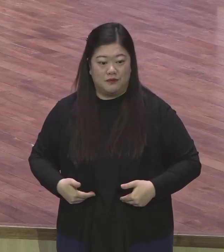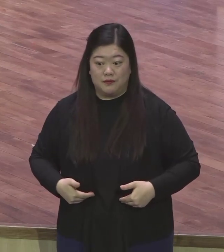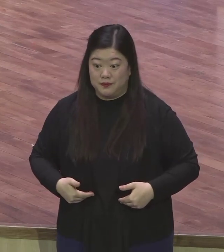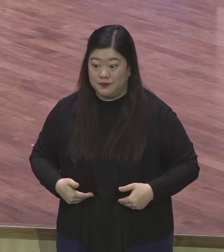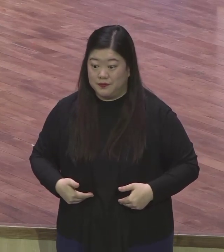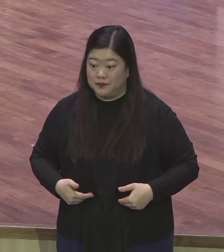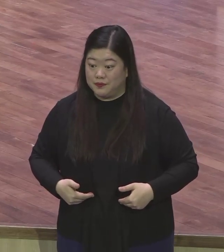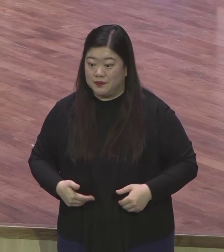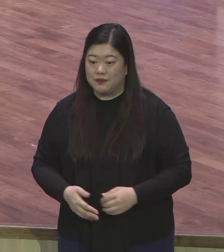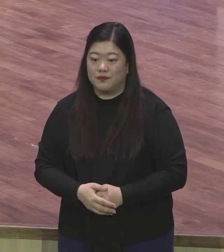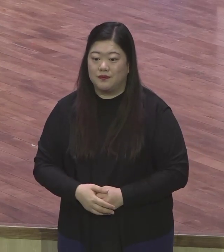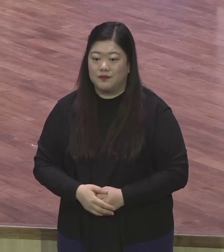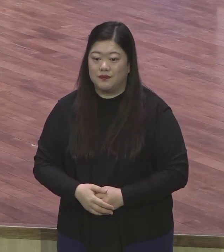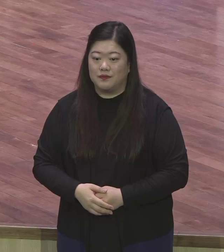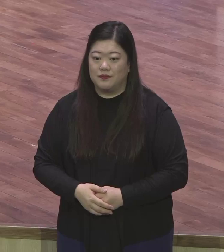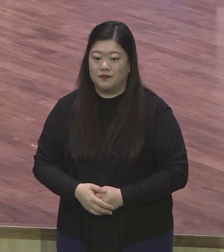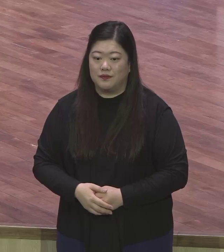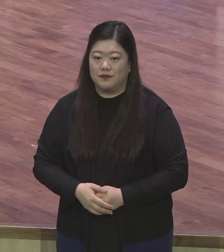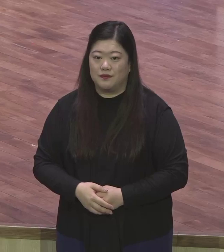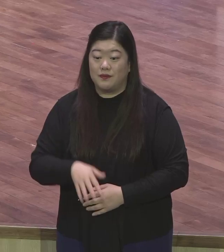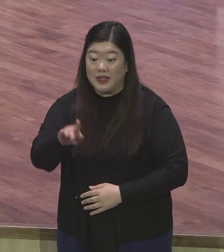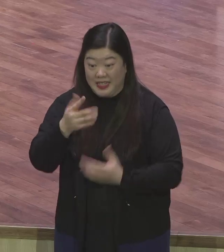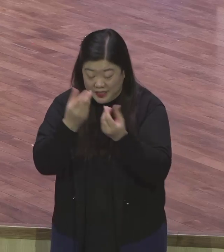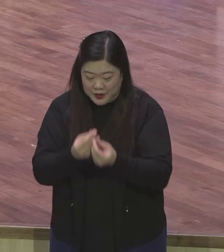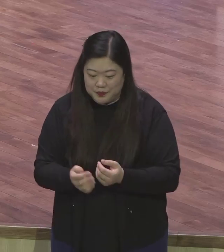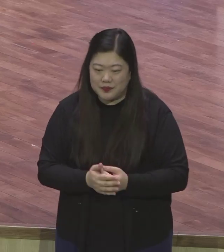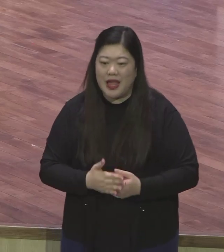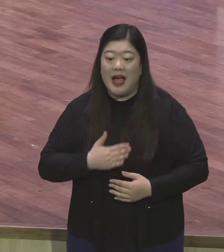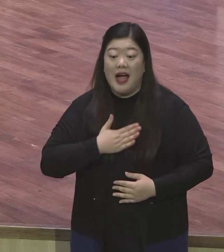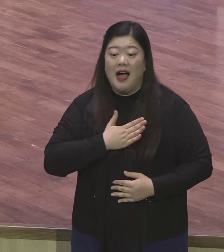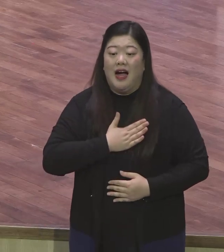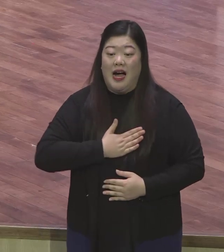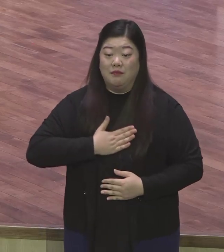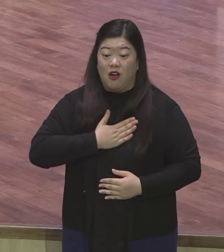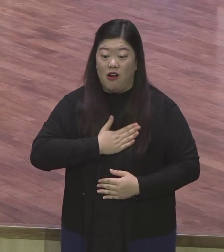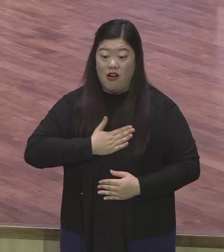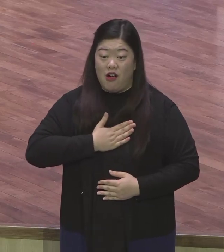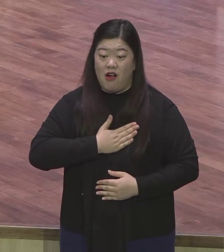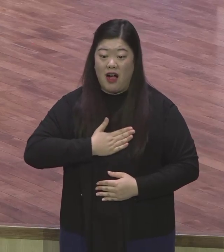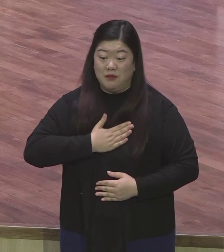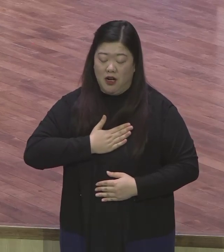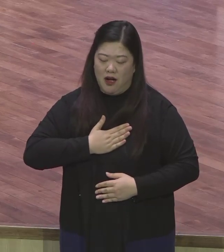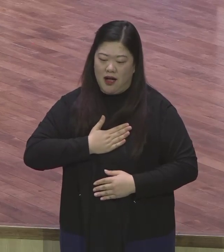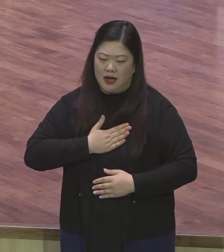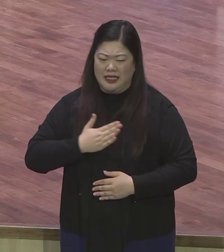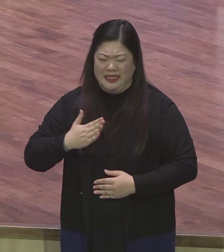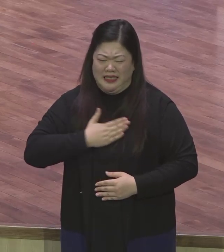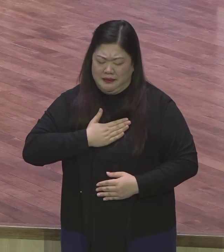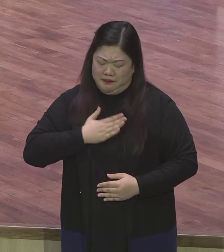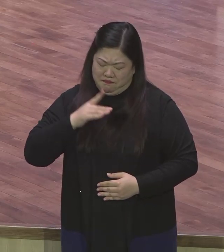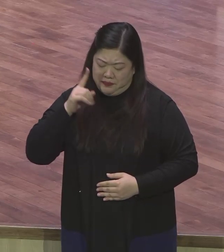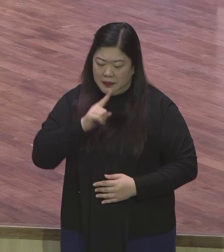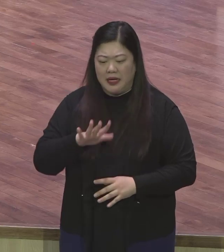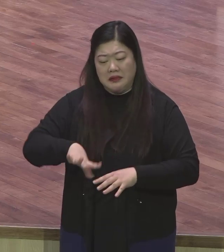극한 감정에 올라갔을 때 그때가 중요합니다 아주 기분 나쁜 극한 상황에 갔을 때